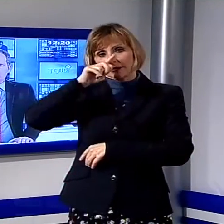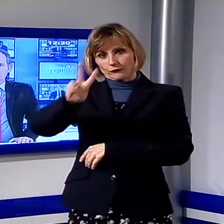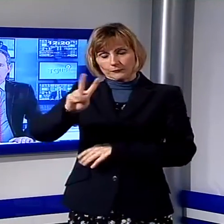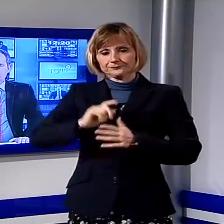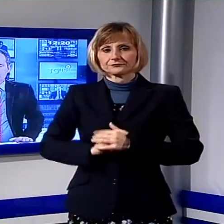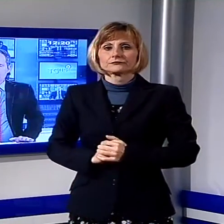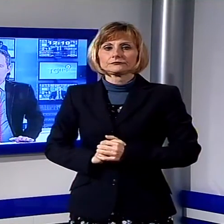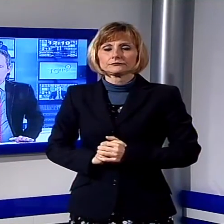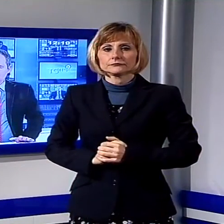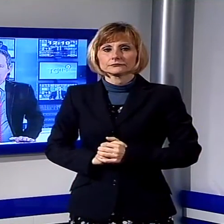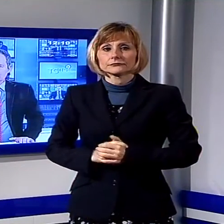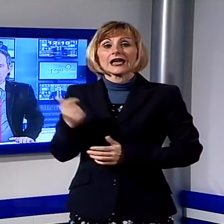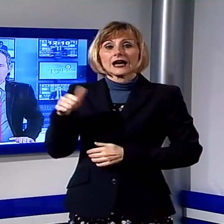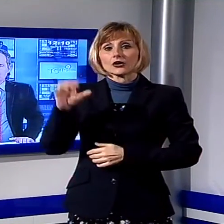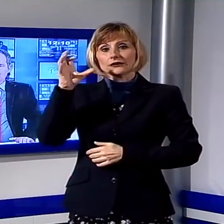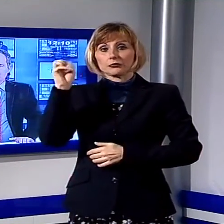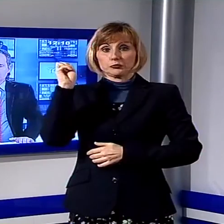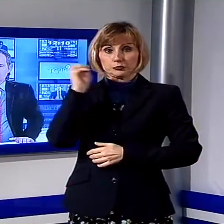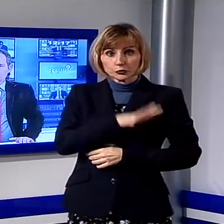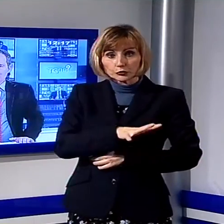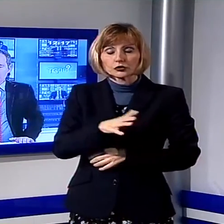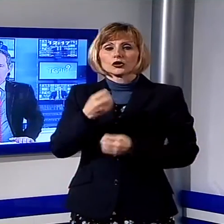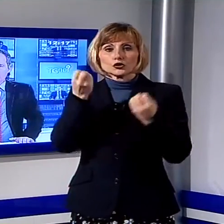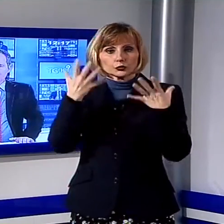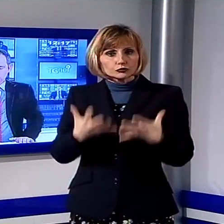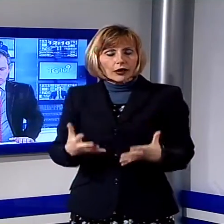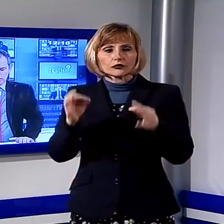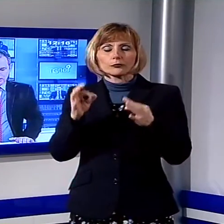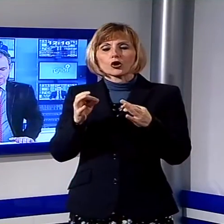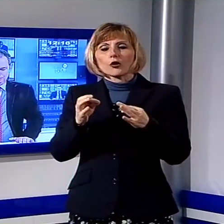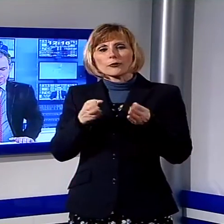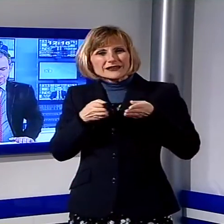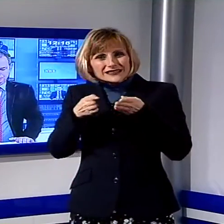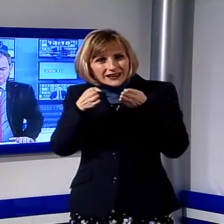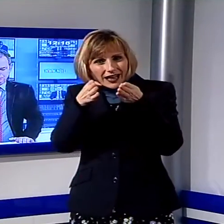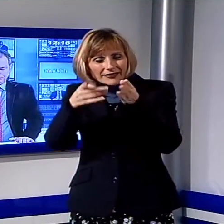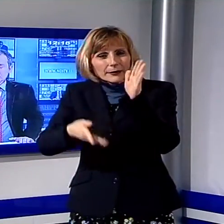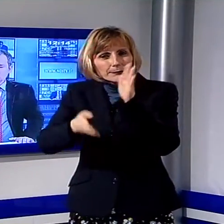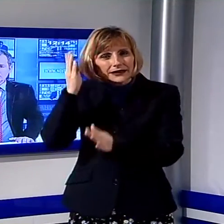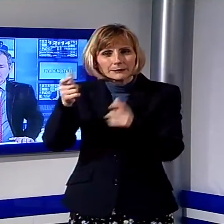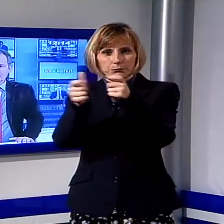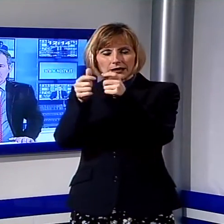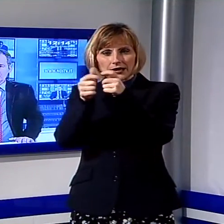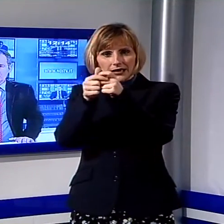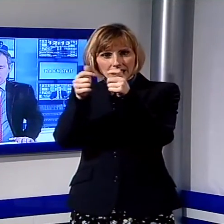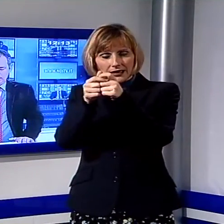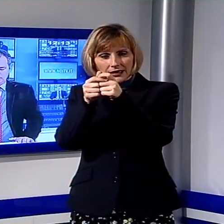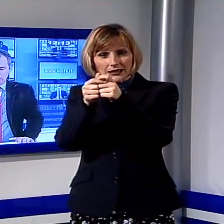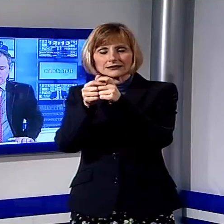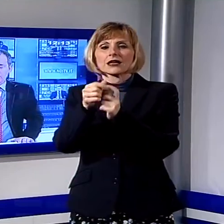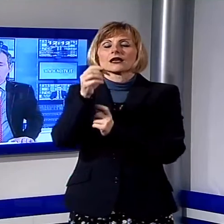maltempo e delle conseguenze del maltempo perché c'è stata una frana sulla strada che collega Brucciano